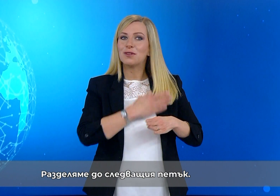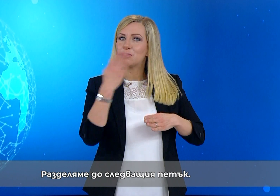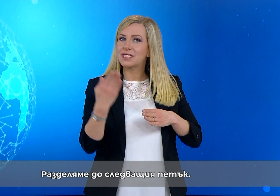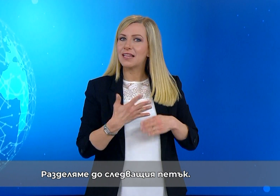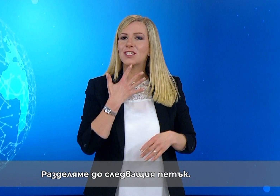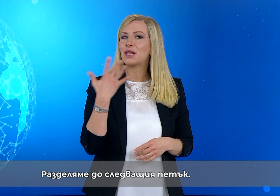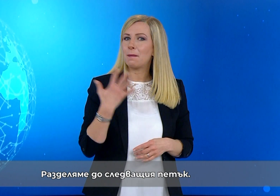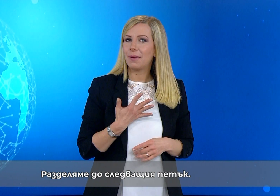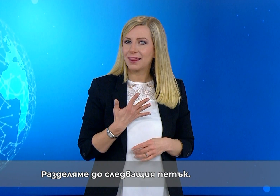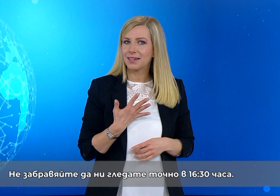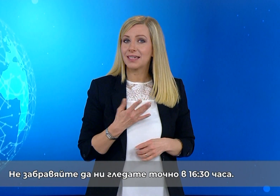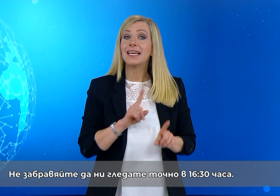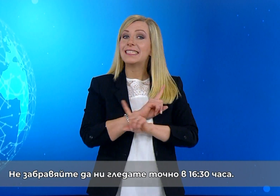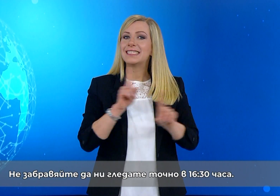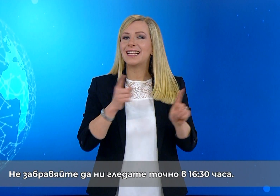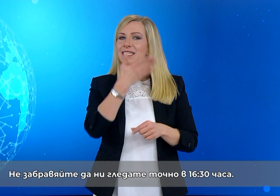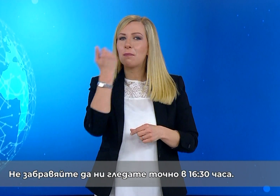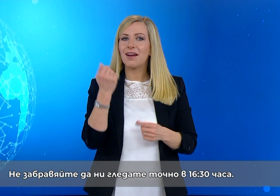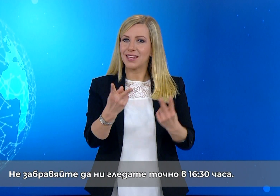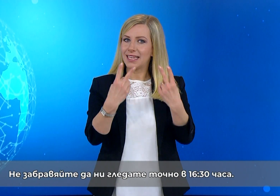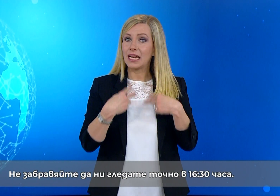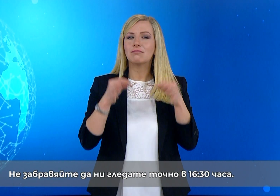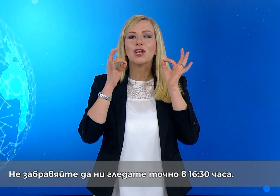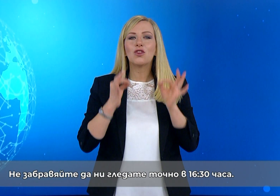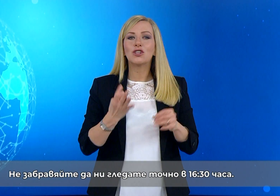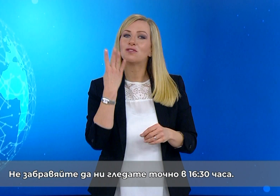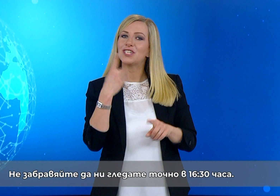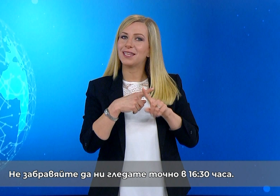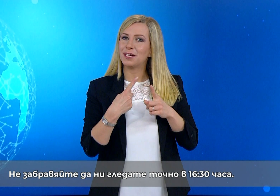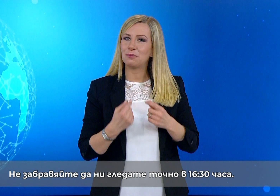петък. Не забравяйте да ни гледате точно в 16.30 часа.